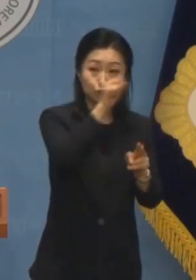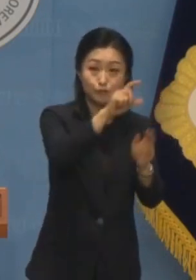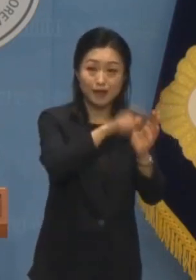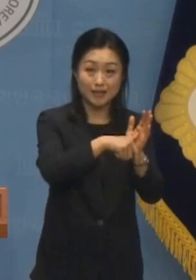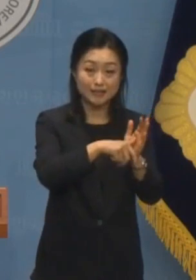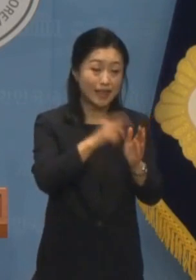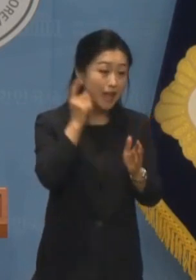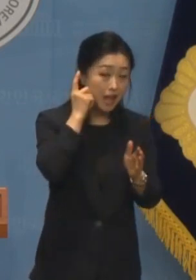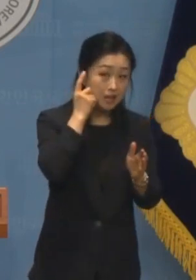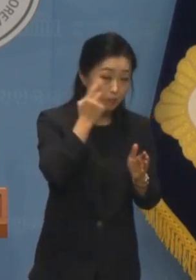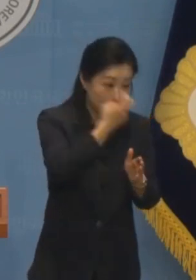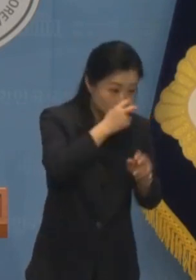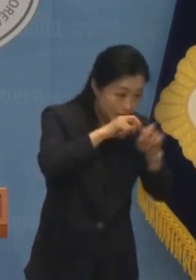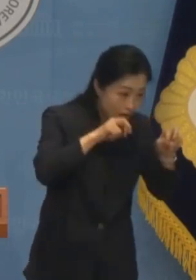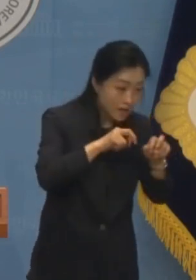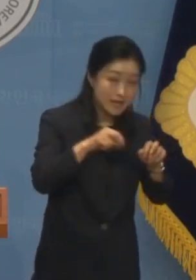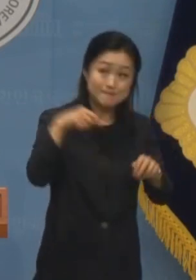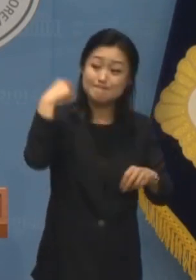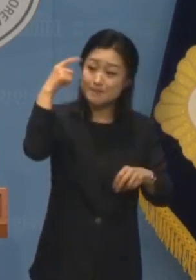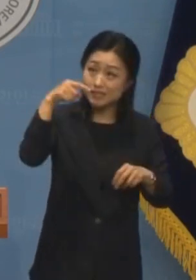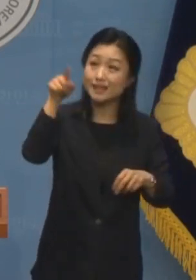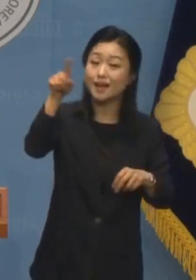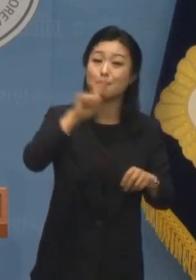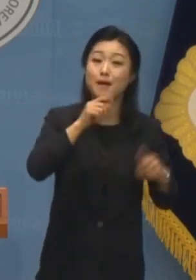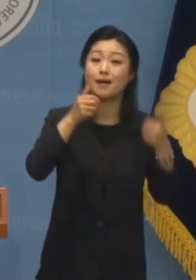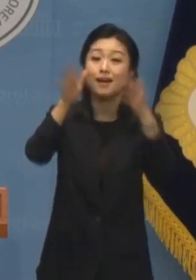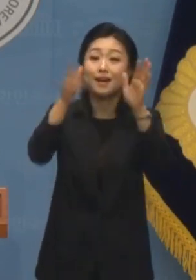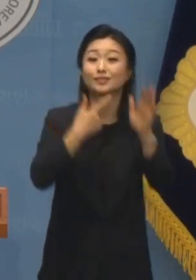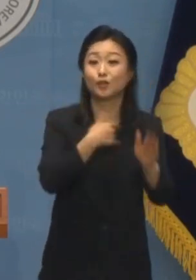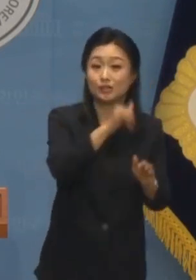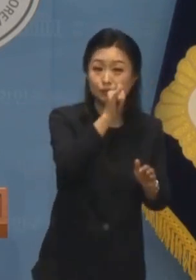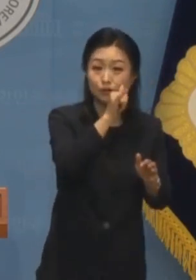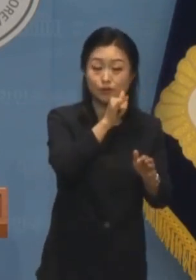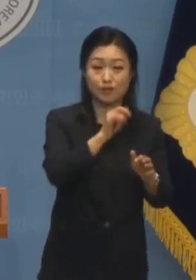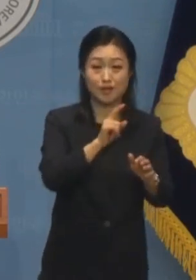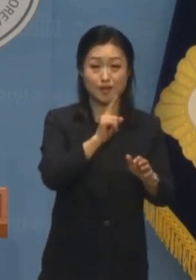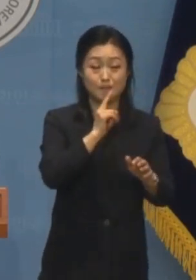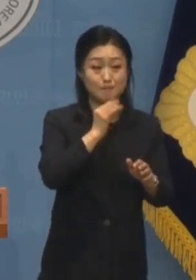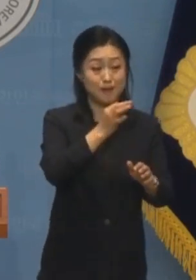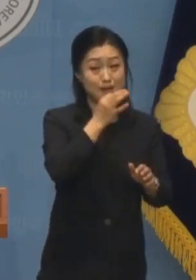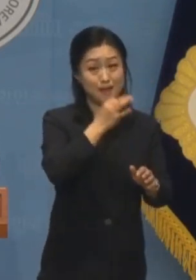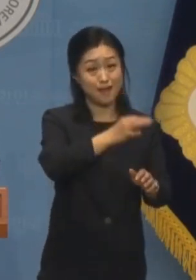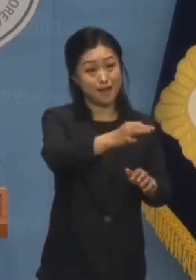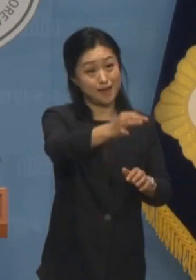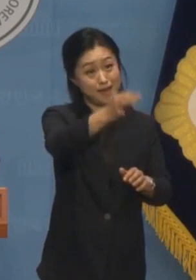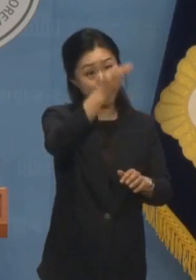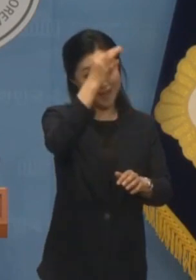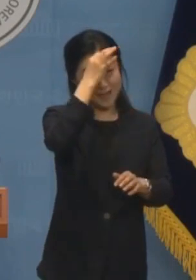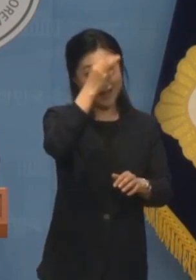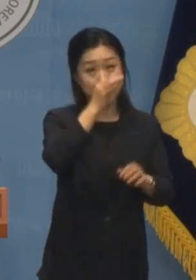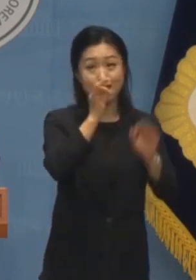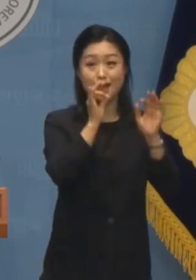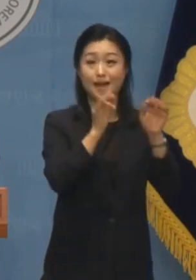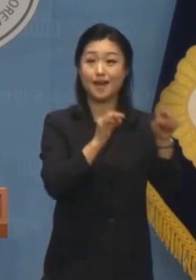짓이라 했습니다 검찰은 윤석열 대통령의 말을 부정할 셈입니까